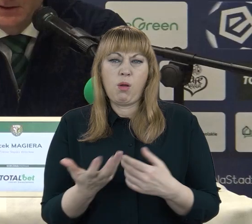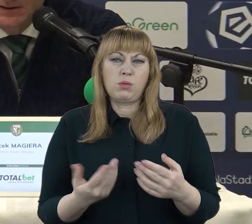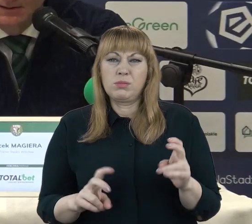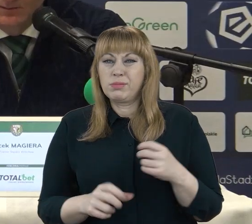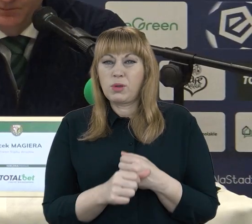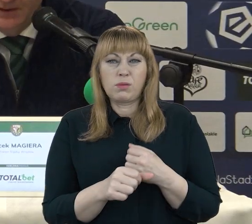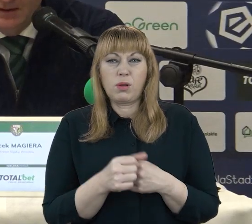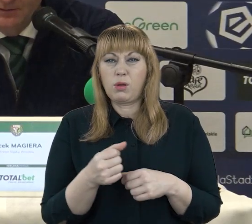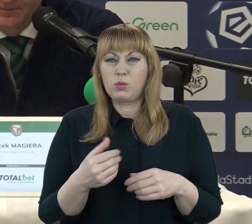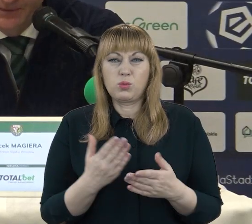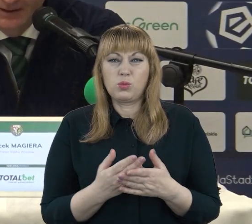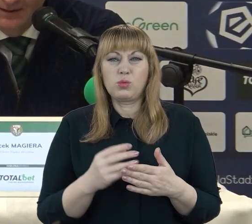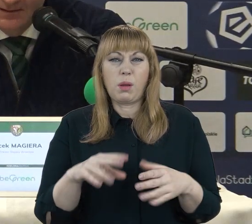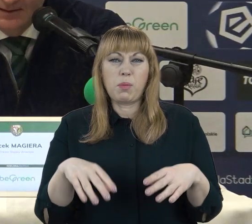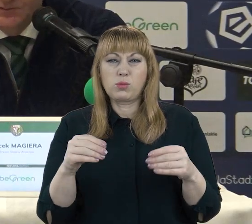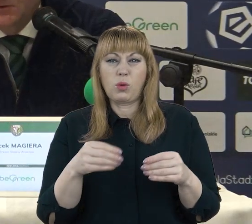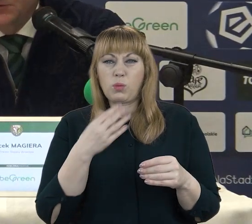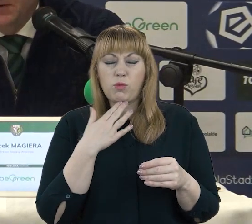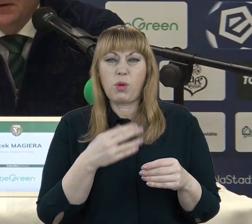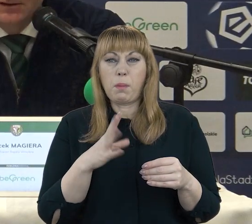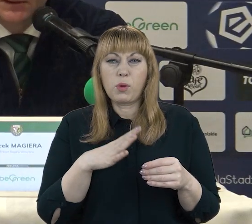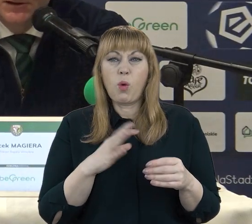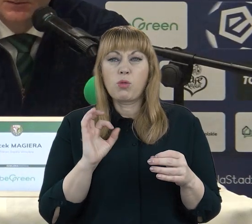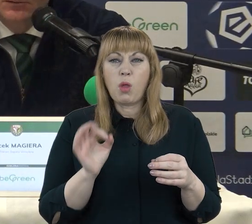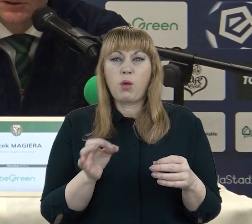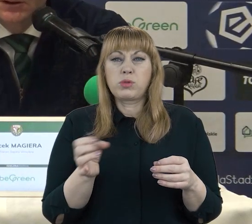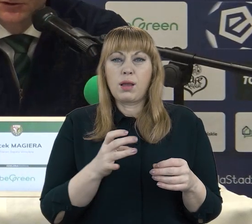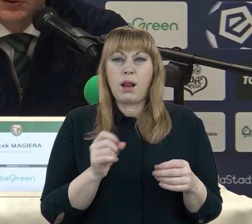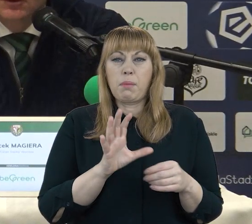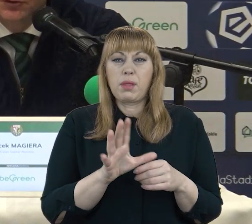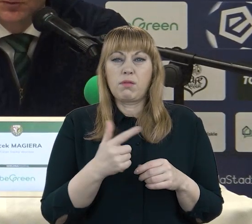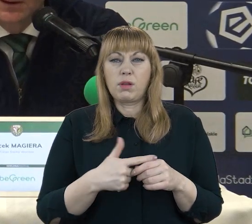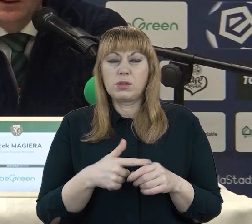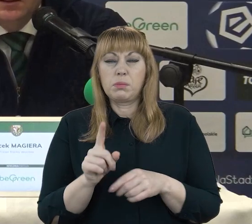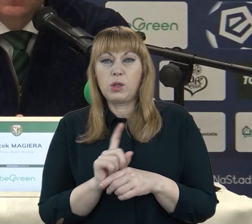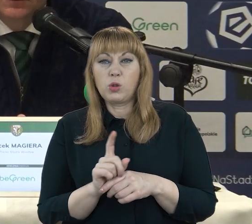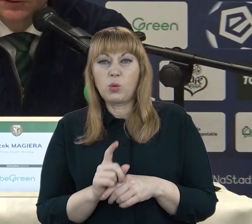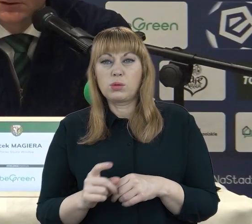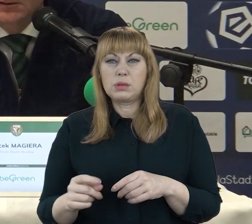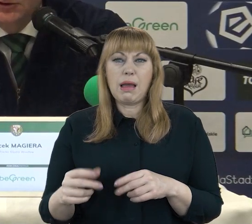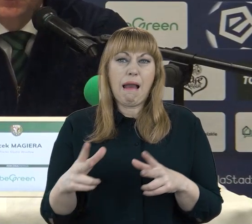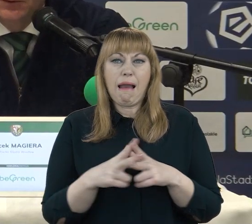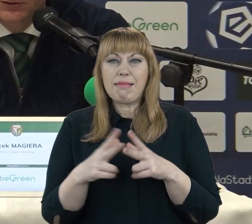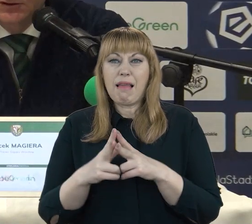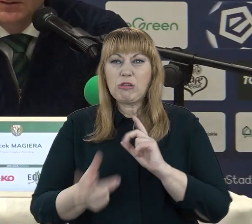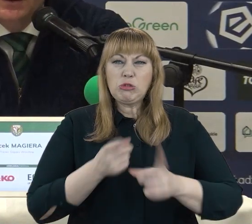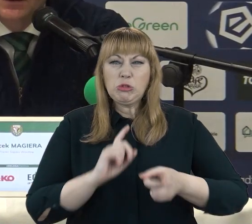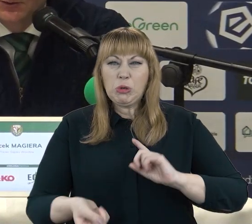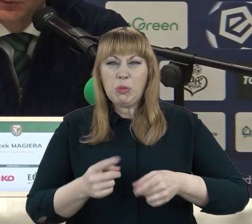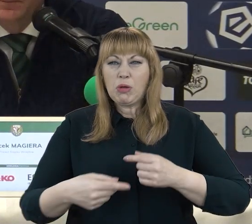pierwszym pytaniu. Zagraliśmy dobrze 15-20 minut, jeżeli chodzi o tą intensywność, szybkość, zmianę rytmu.